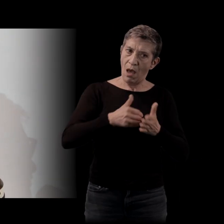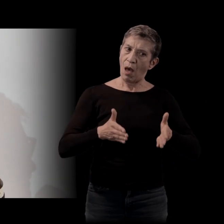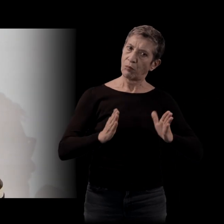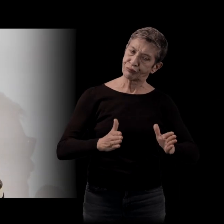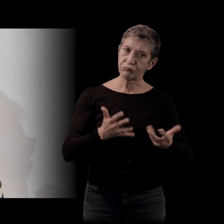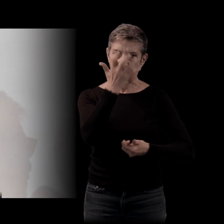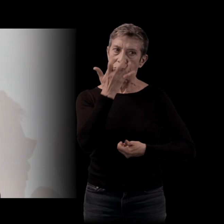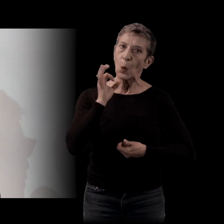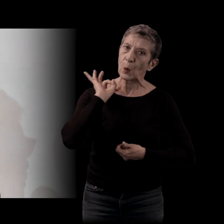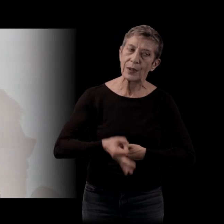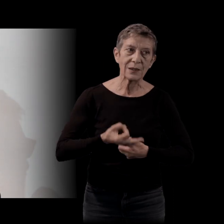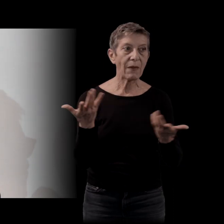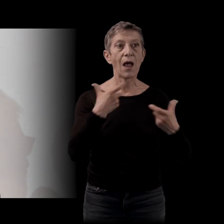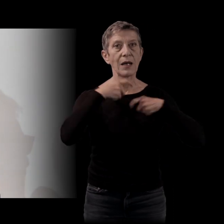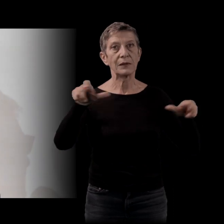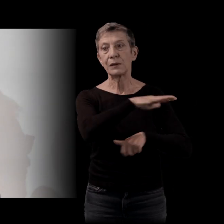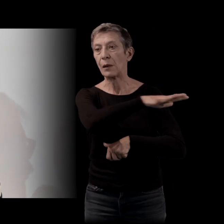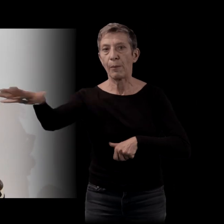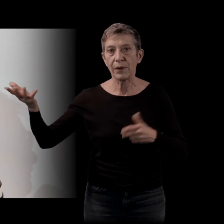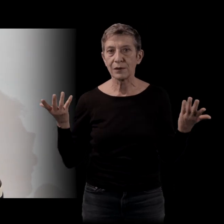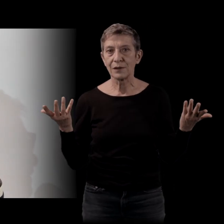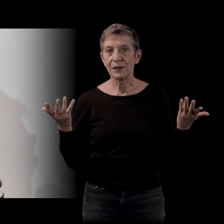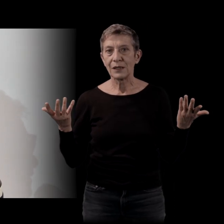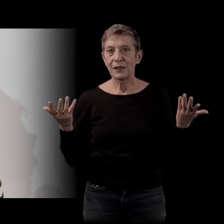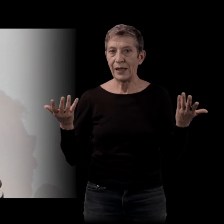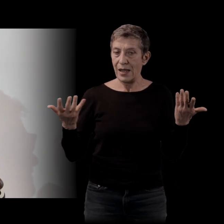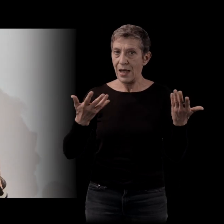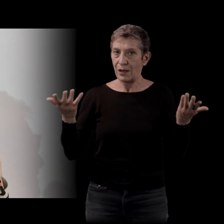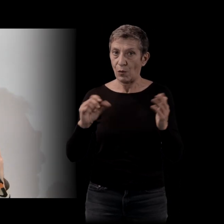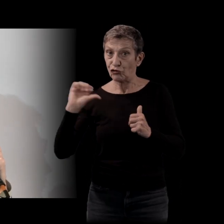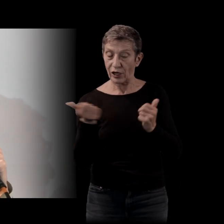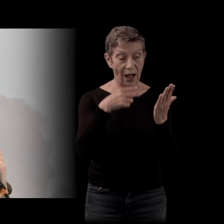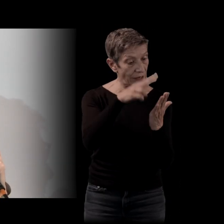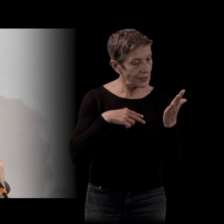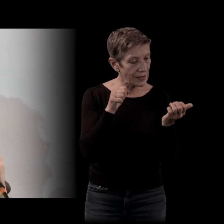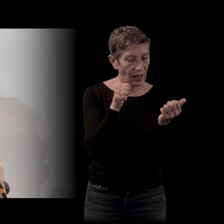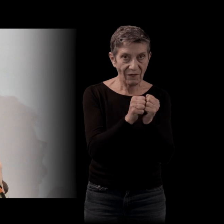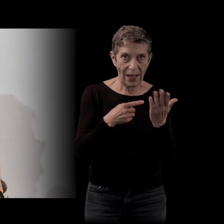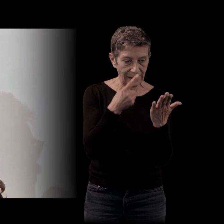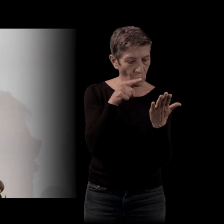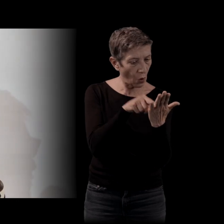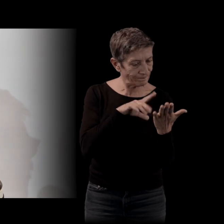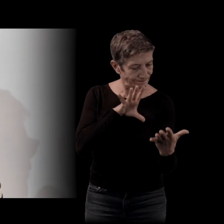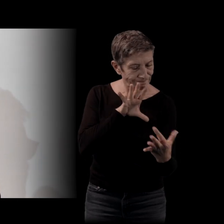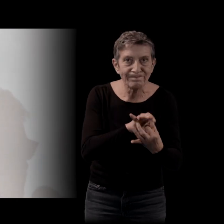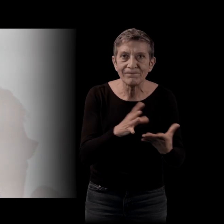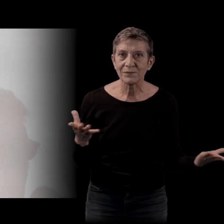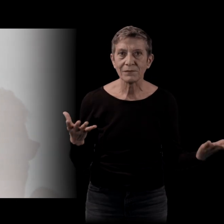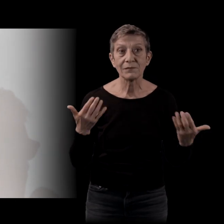et que ça puisse parler à chacun. Voilà. Donc, si c'est ça, oui, voilà. Et puis, populaire au